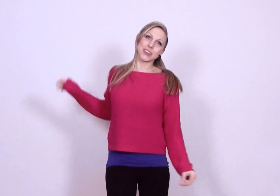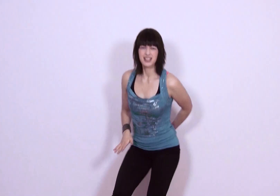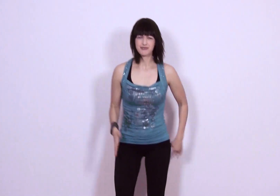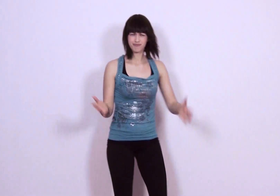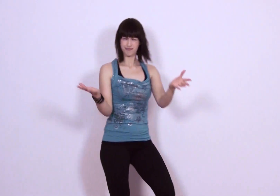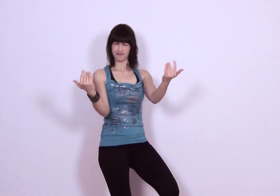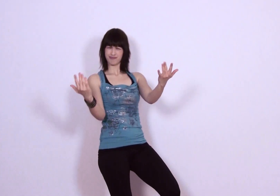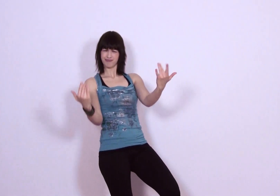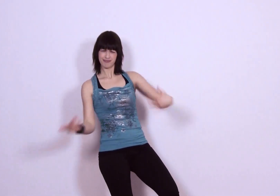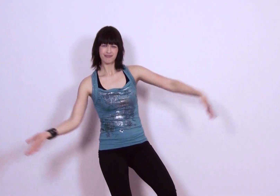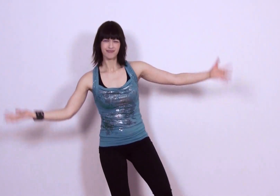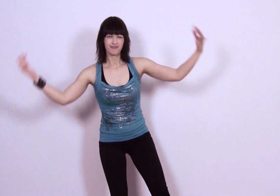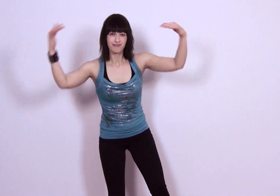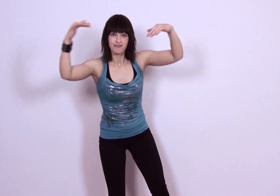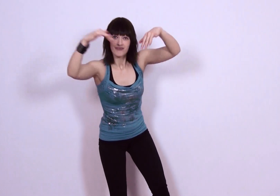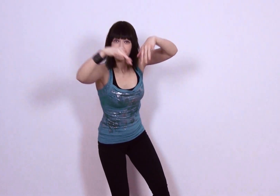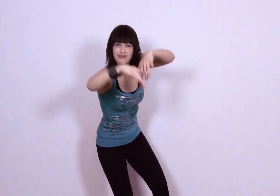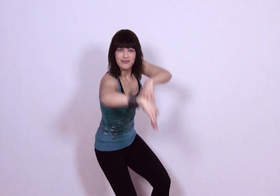Alla samlas vi här